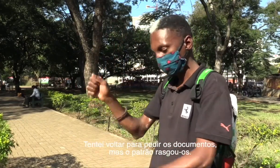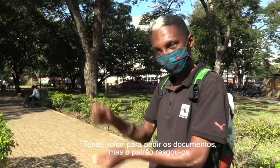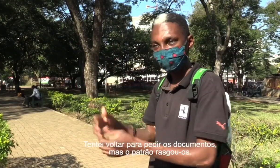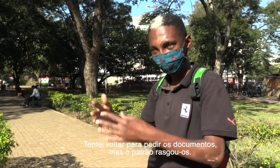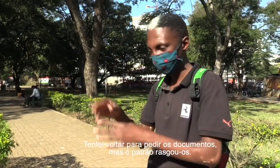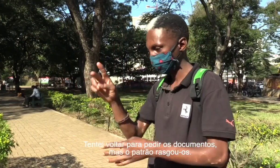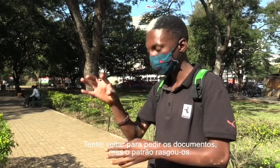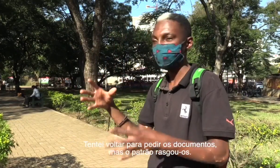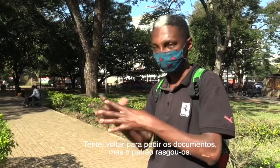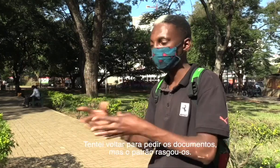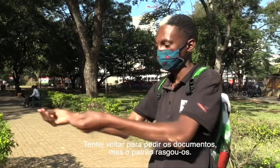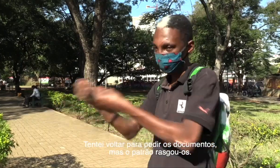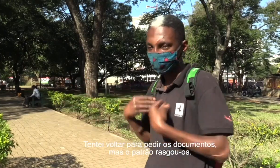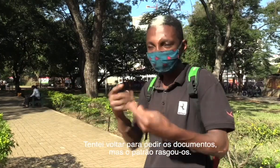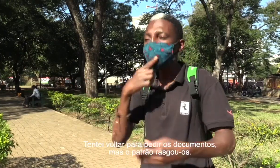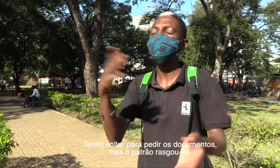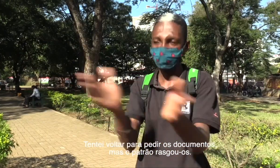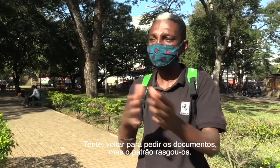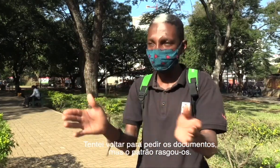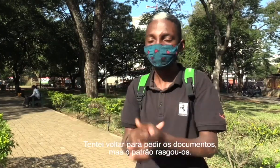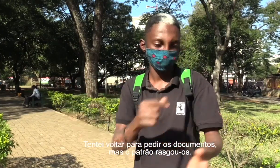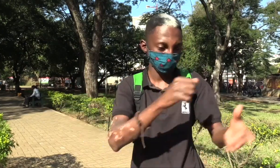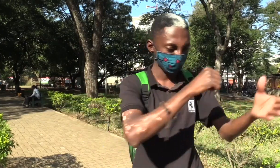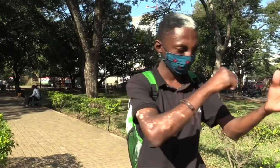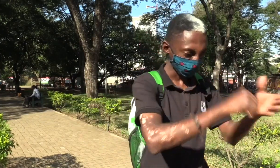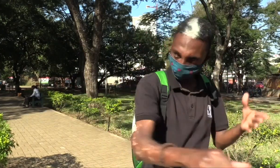pedir os documentos, mas o patrão rasgou.